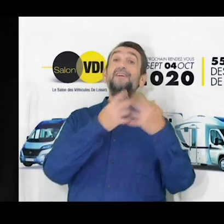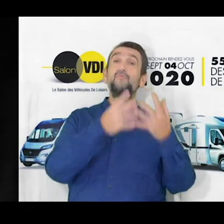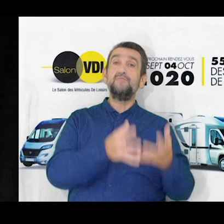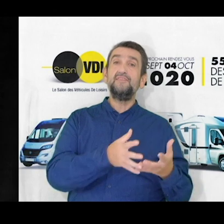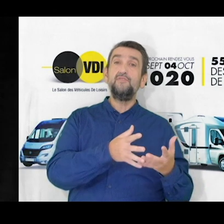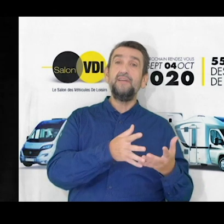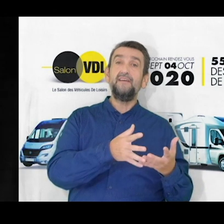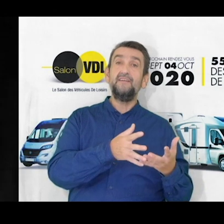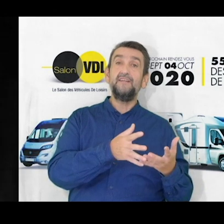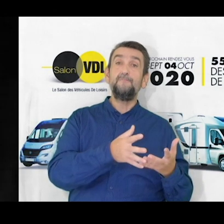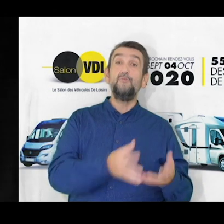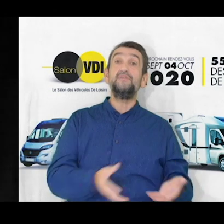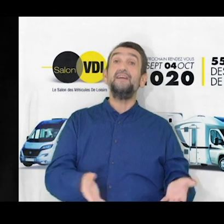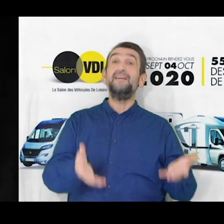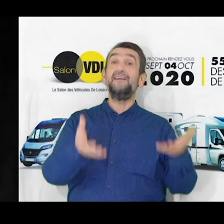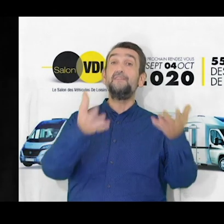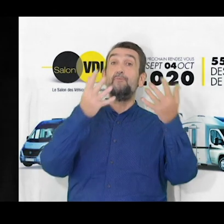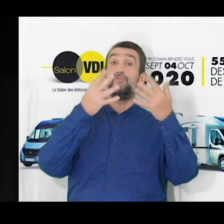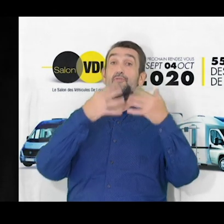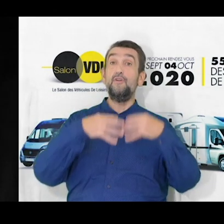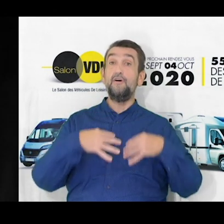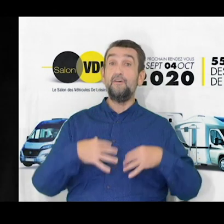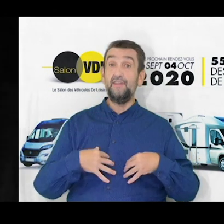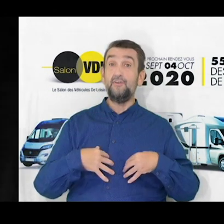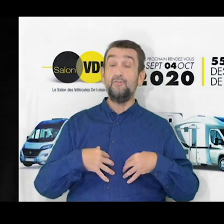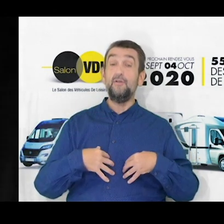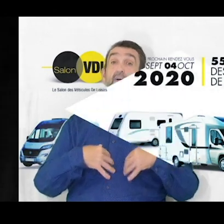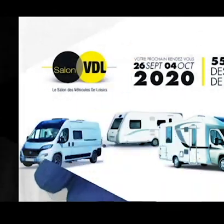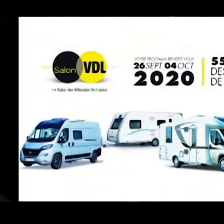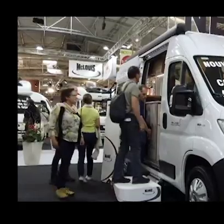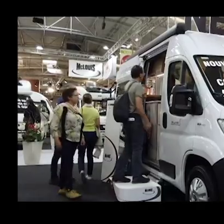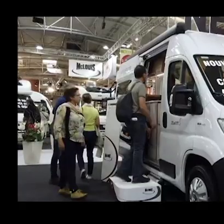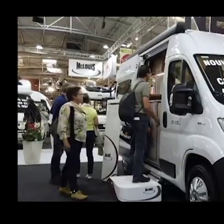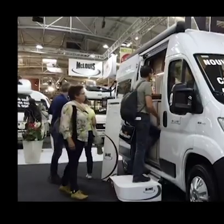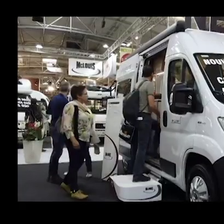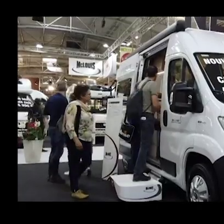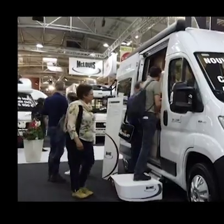ce sont les concessionnaires qui exposent et ils n'exposent que leurs véhicules